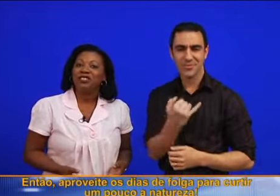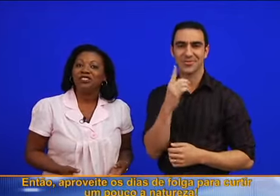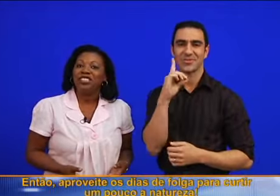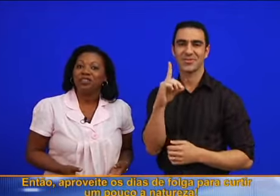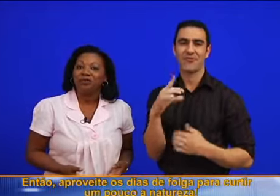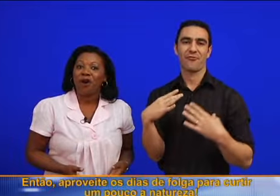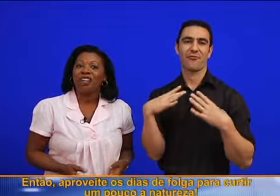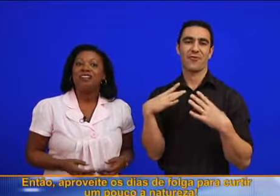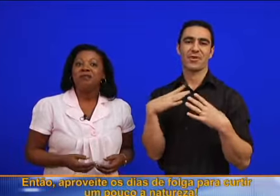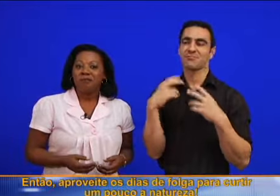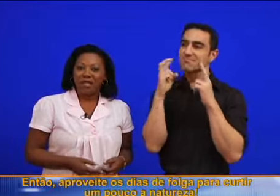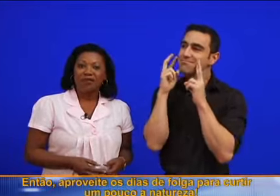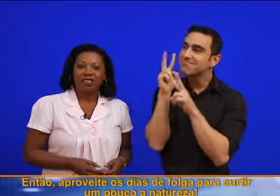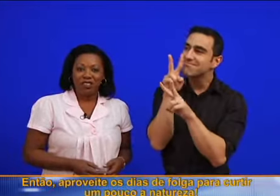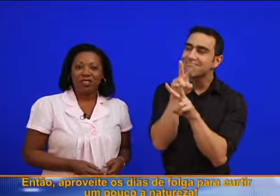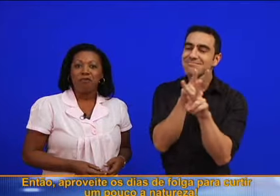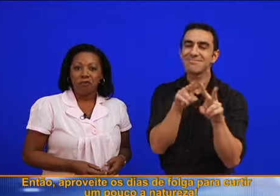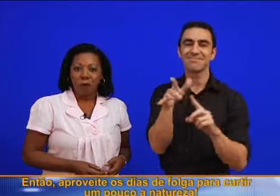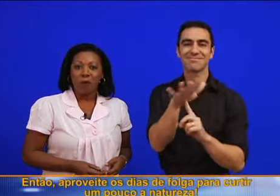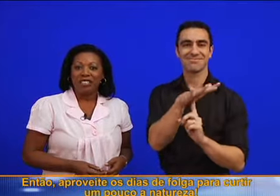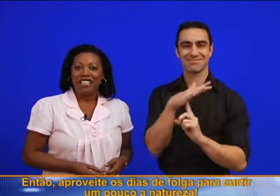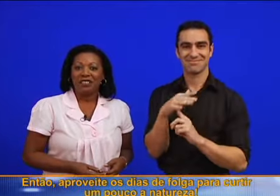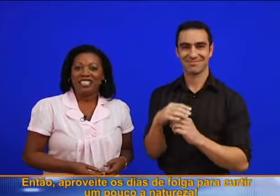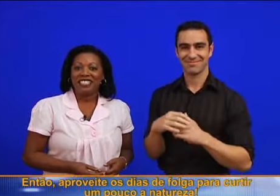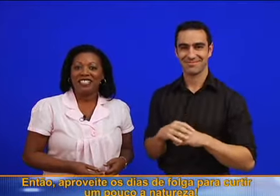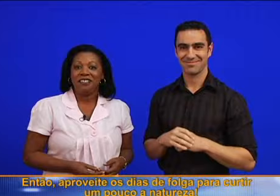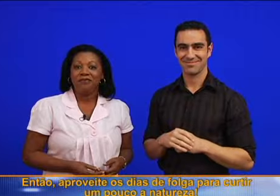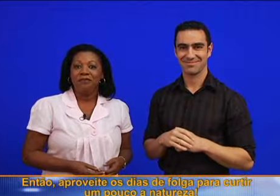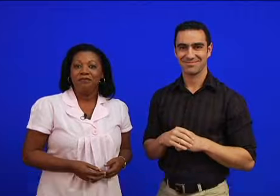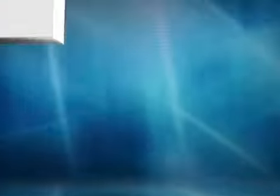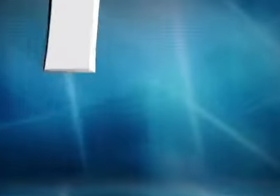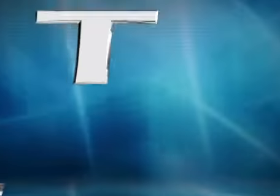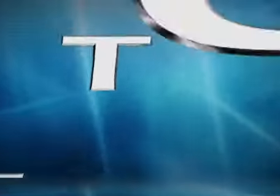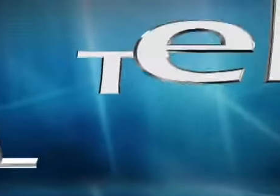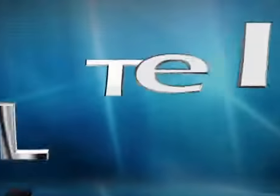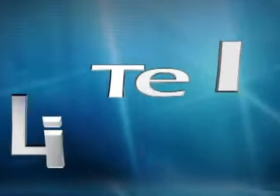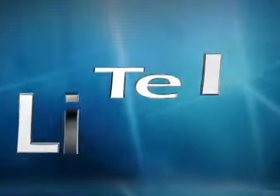aproveite os dias de folga para curtir um pouco a natureza.